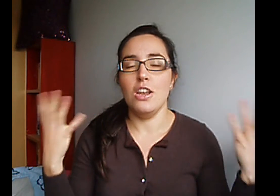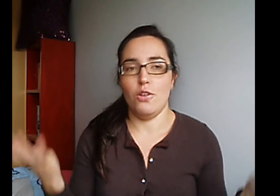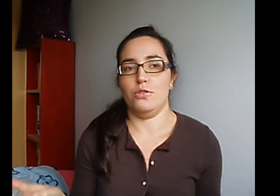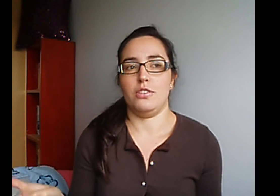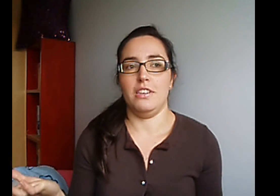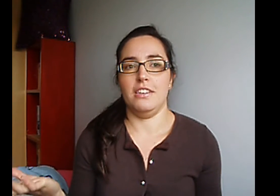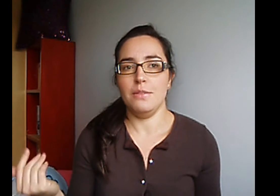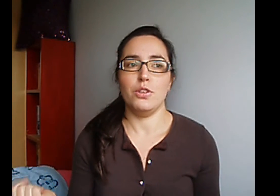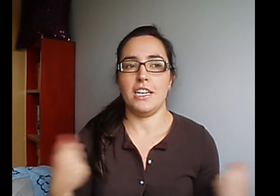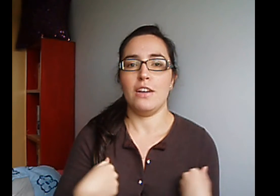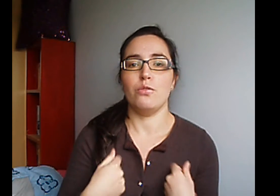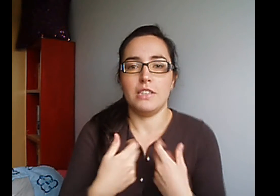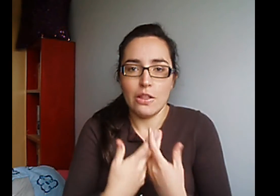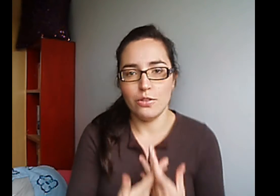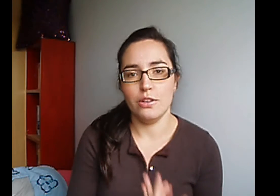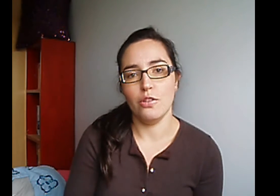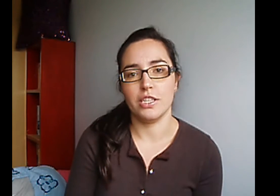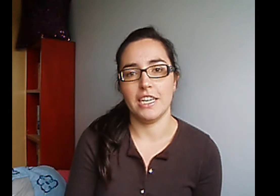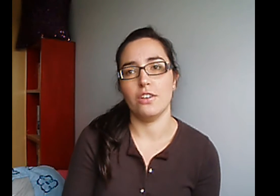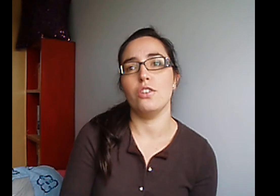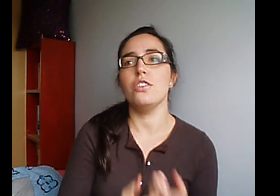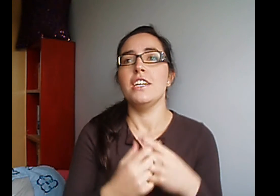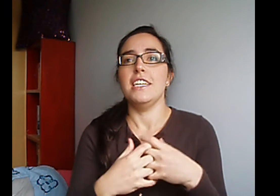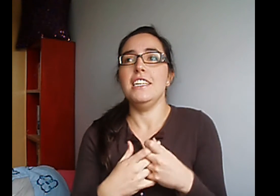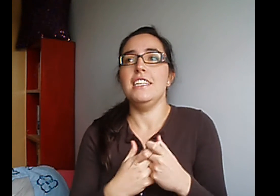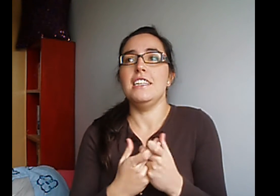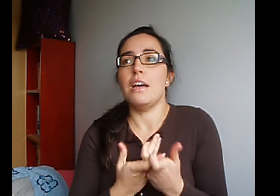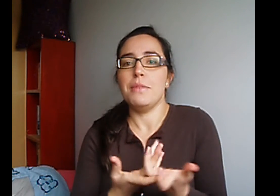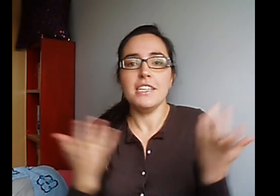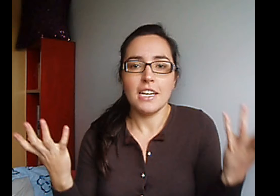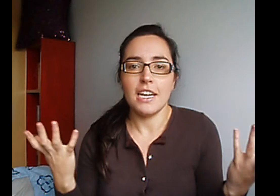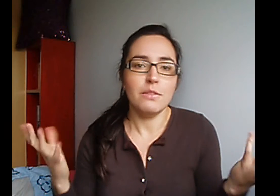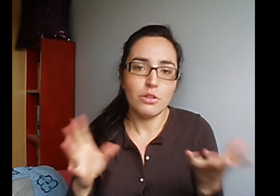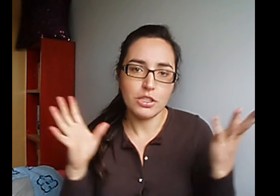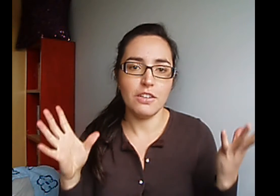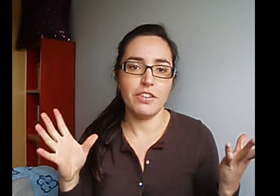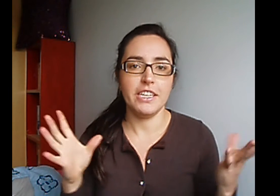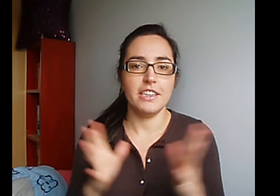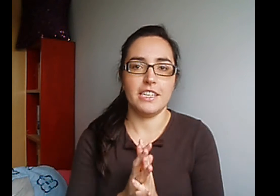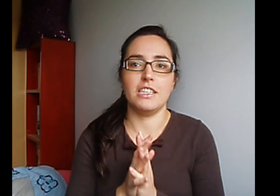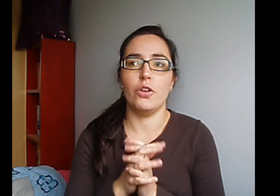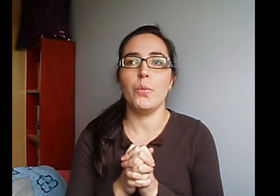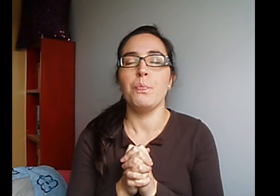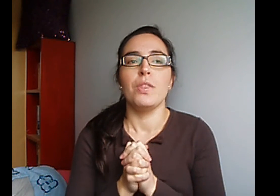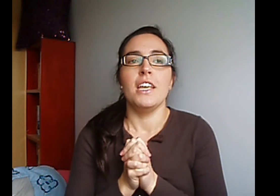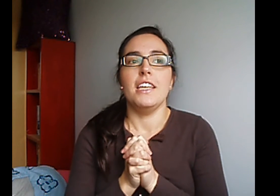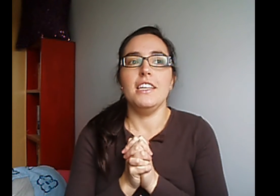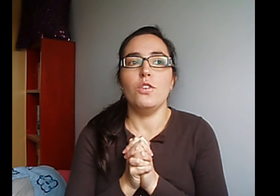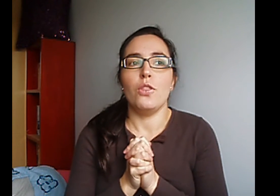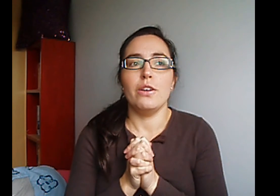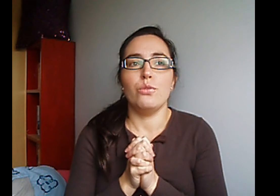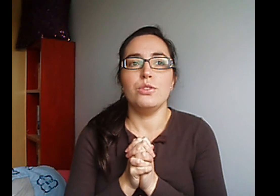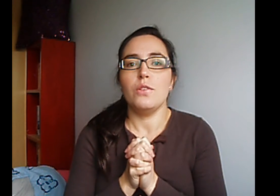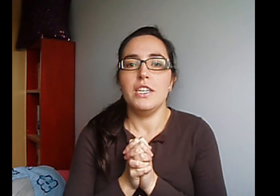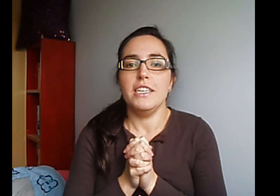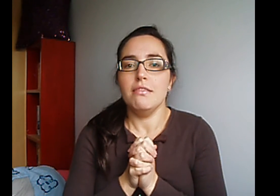Los libros que le han gustado y los que no Y también saca libros diferentes, ¿no? Y cuando le gusta un libro